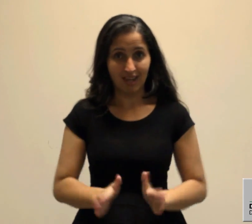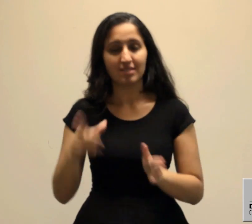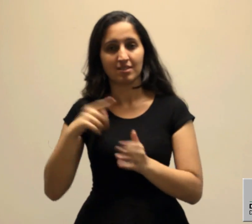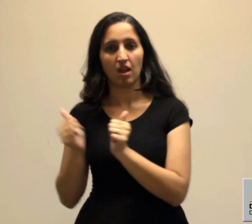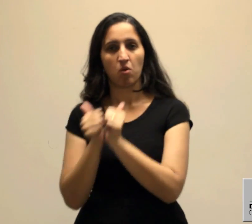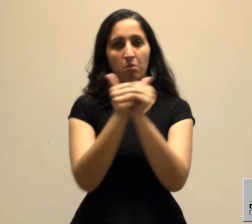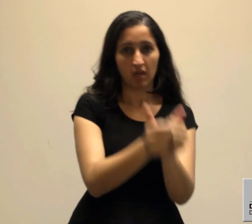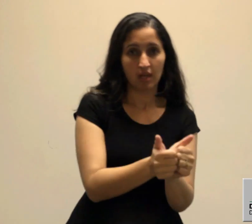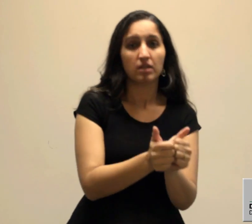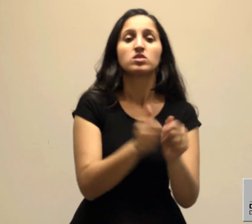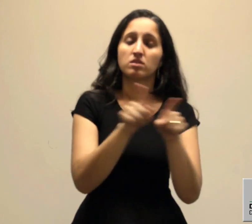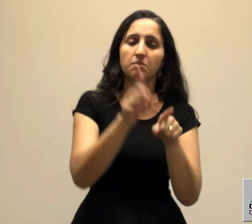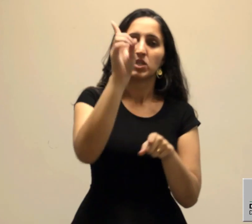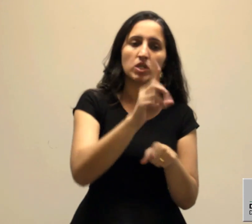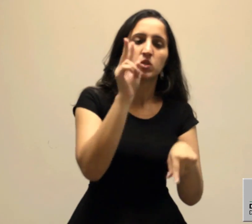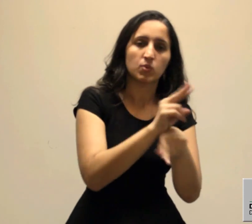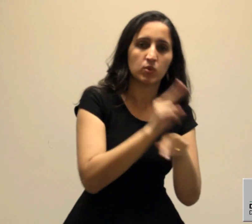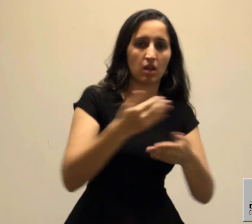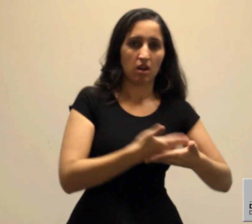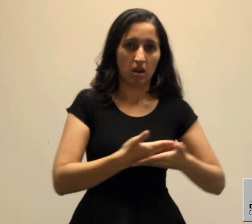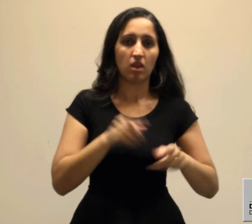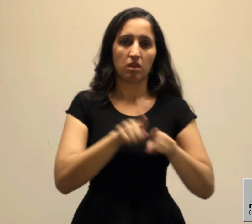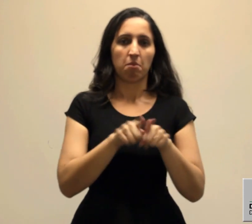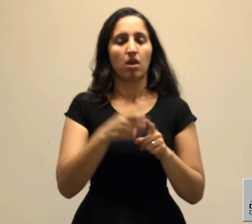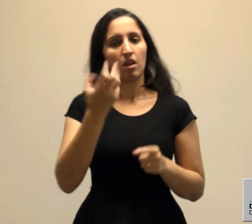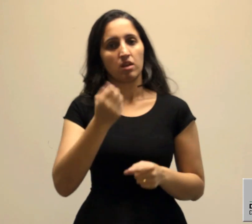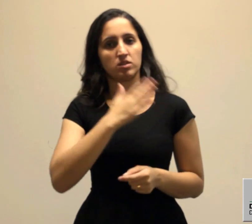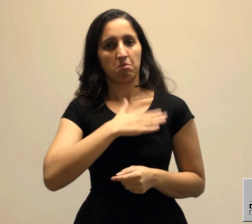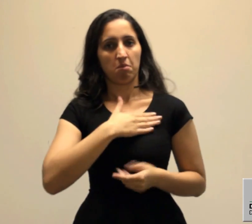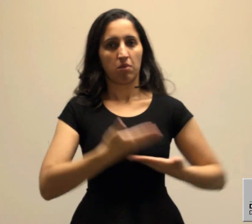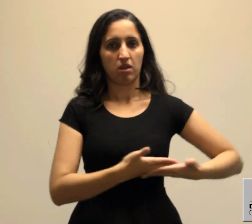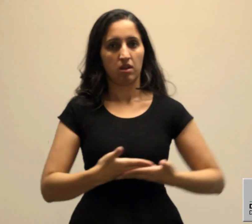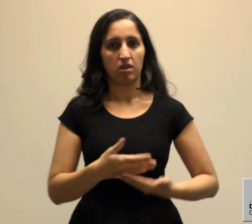durante todo o tempo, direitos e cuidados do recém-nascido e amamentação.